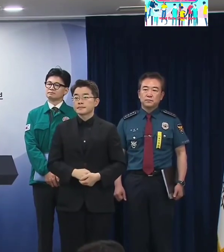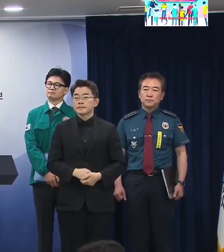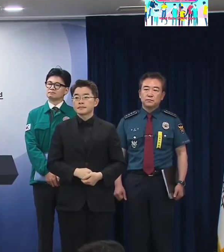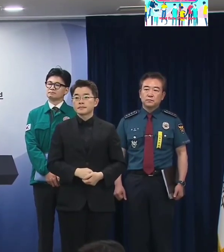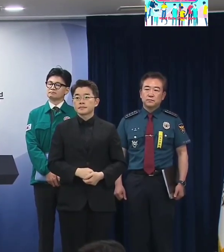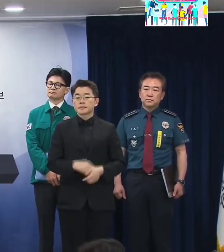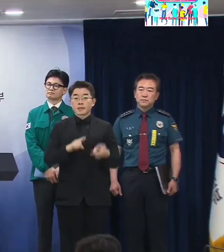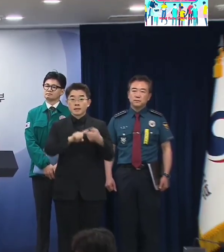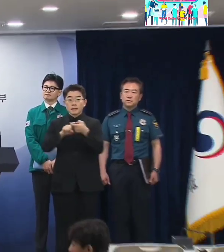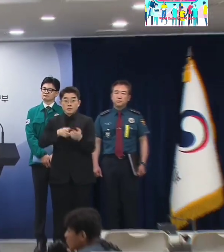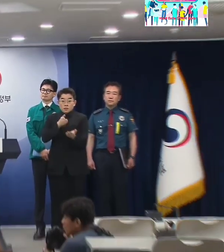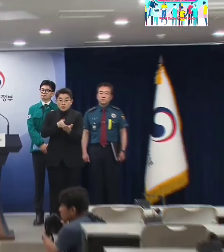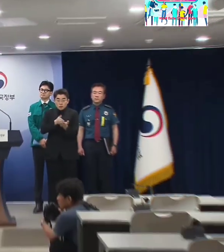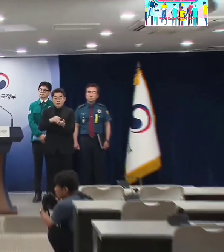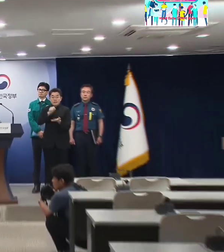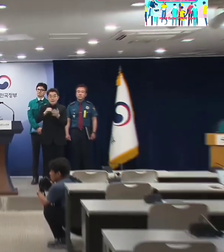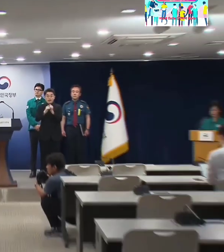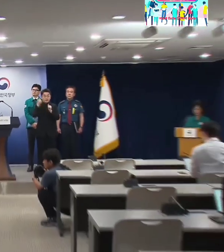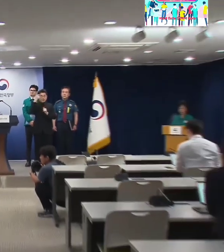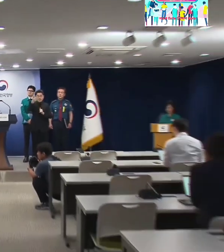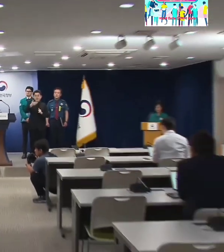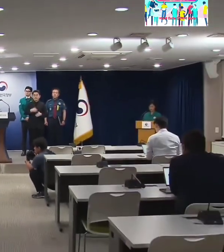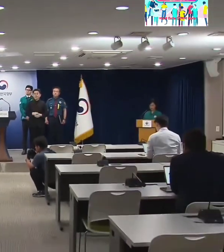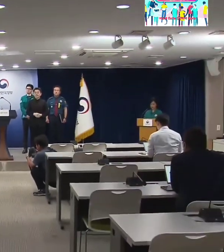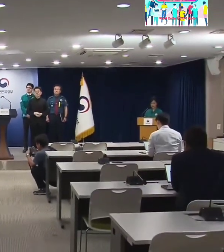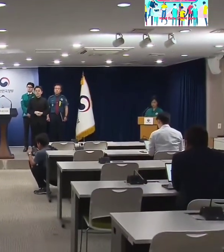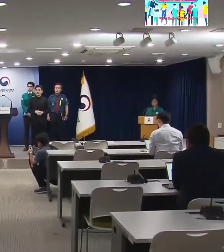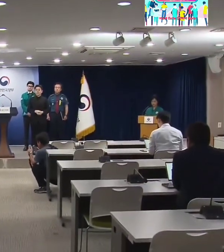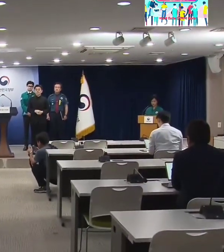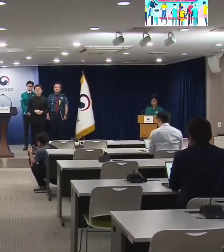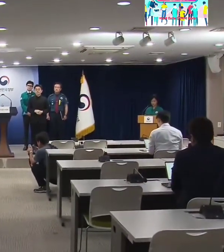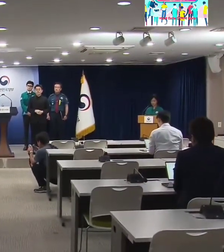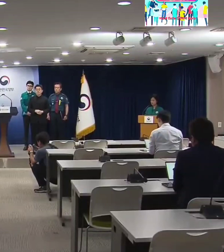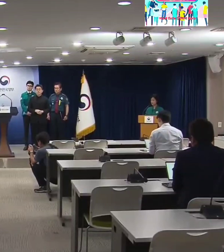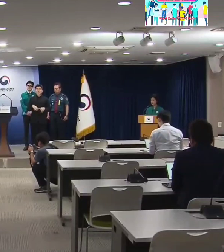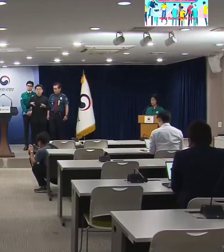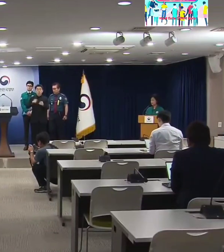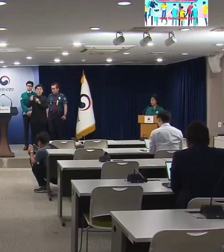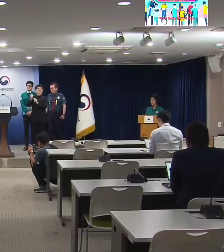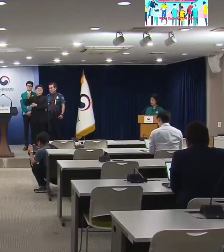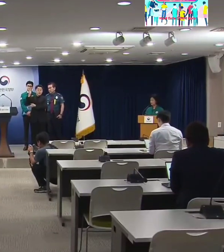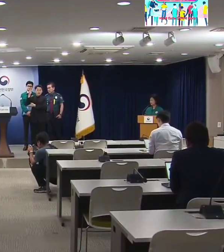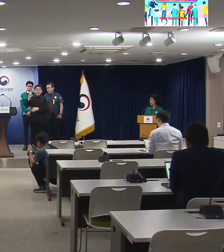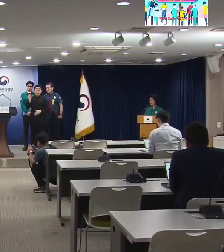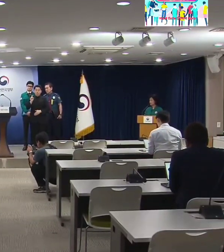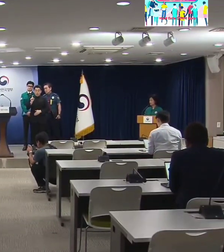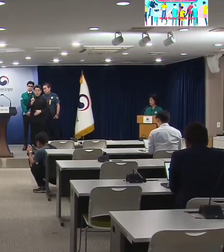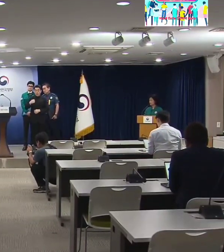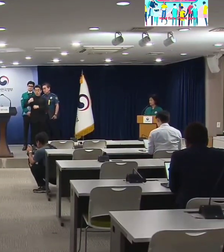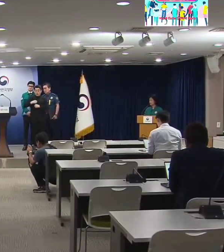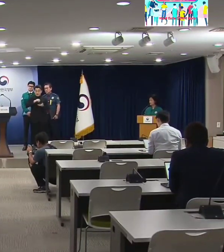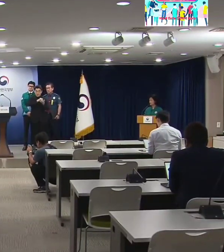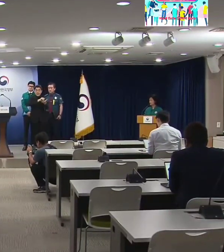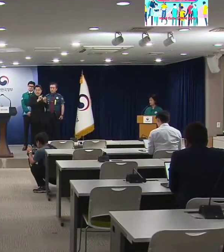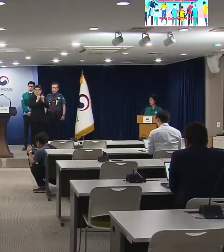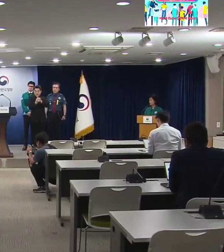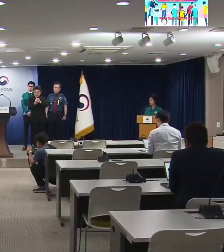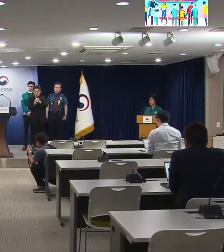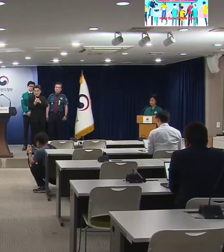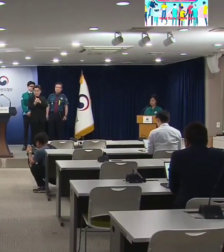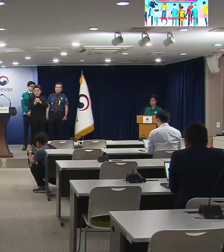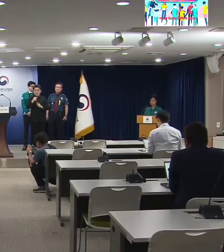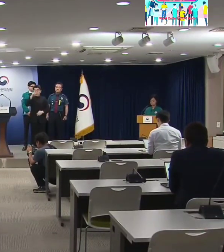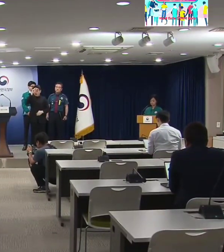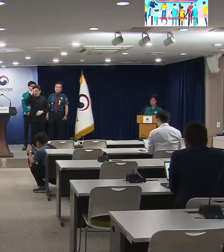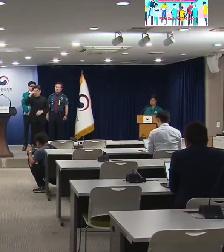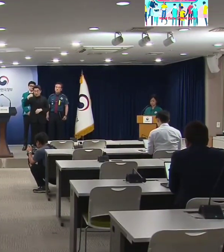연합뉴스 한혜원 기자입니다 총리님께서 의무경찰 재도입을 제시하셨는데요 마지막 기수가 전역한